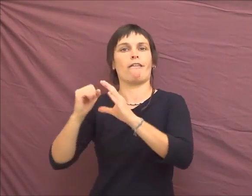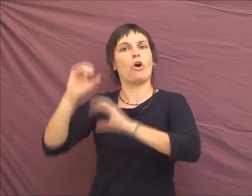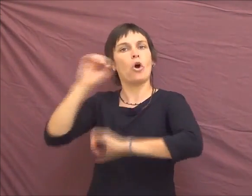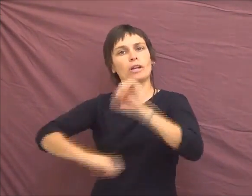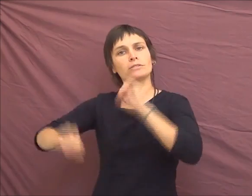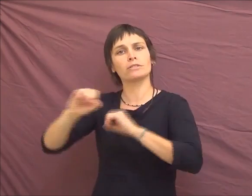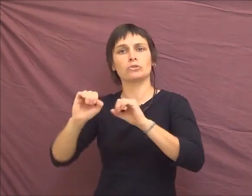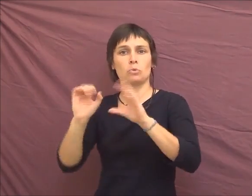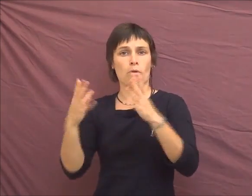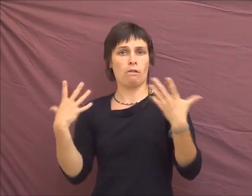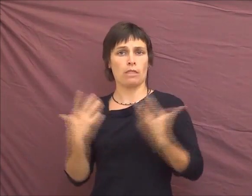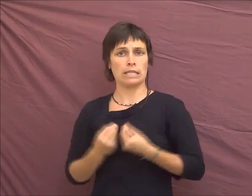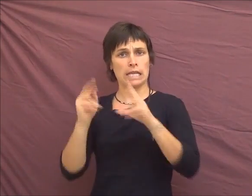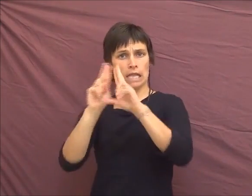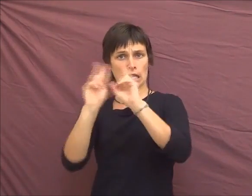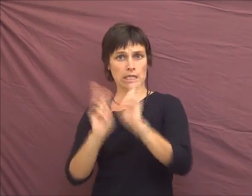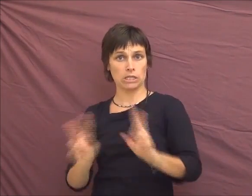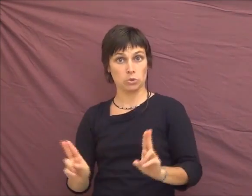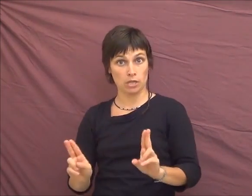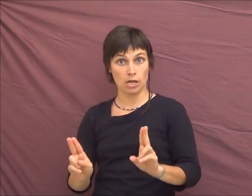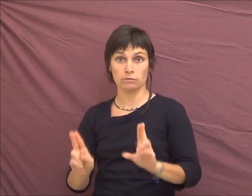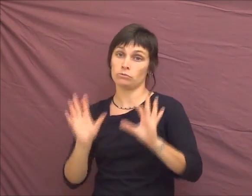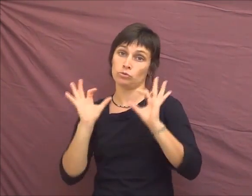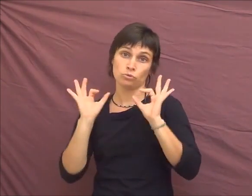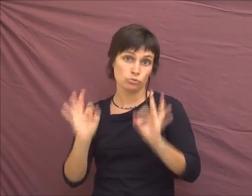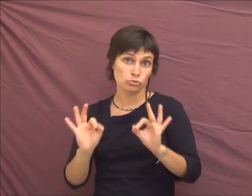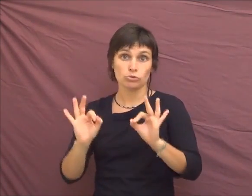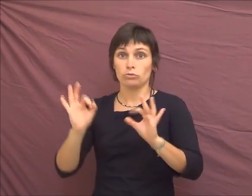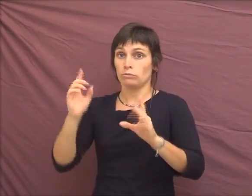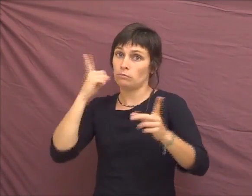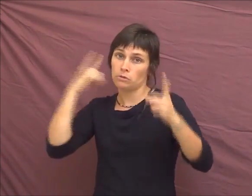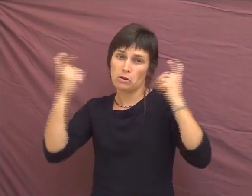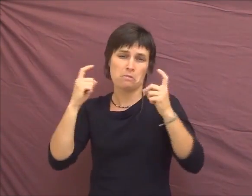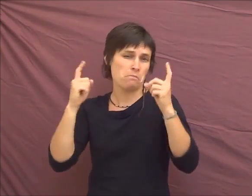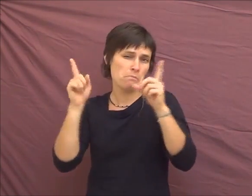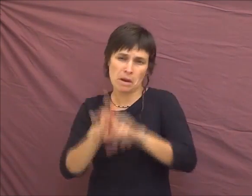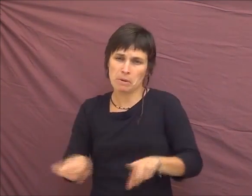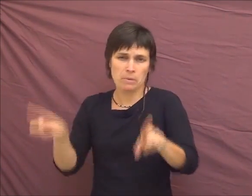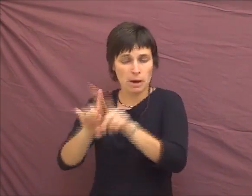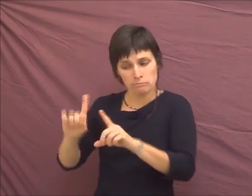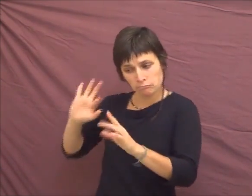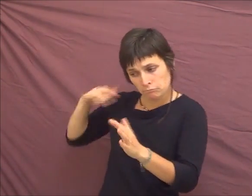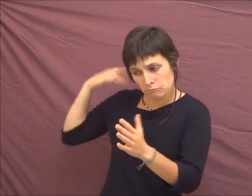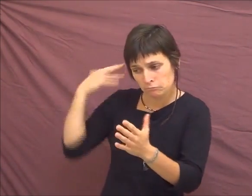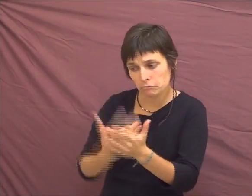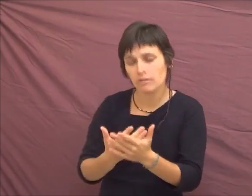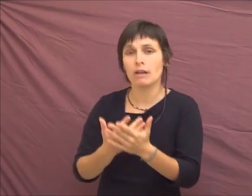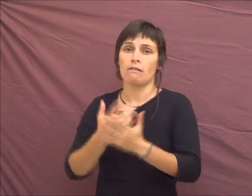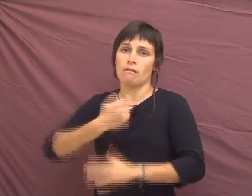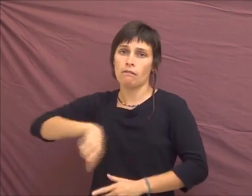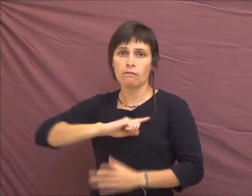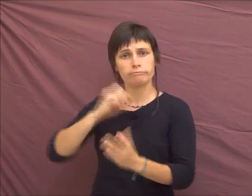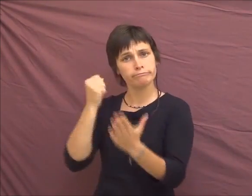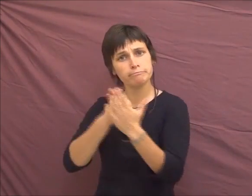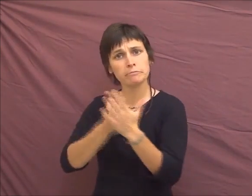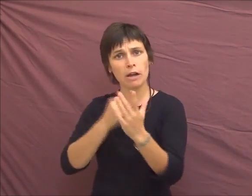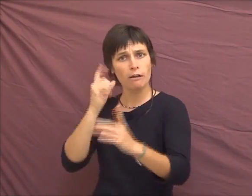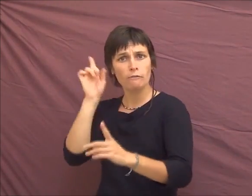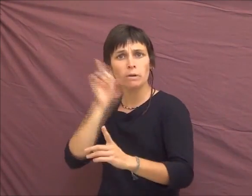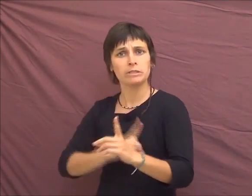et donc, on organise l'organisation intersexe internationale, qui, depuis ce jour, est restée sur les bases fondamentales,